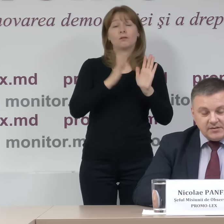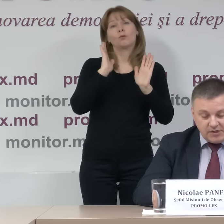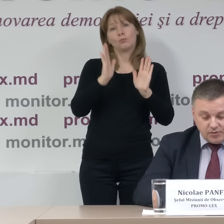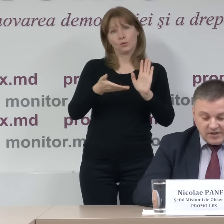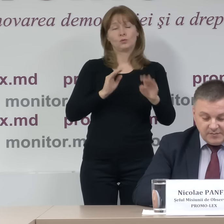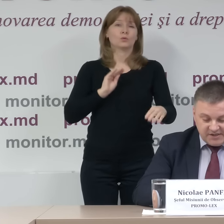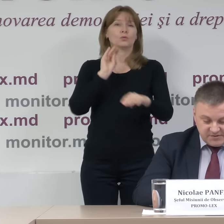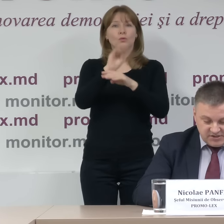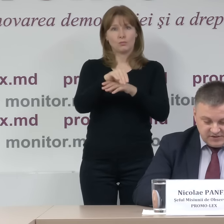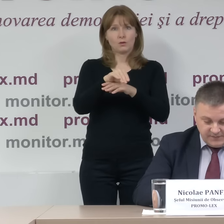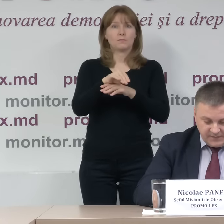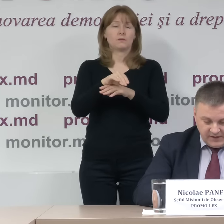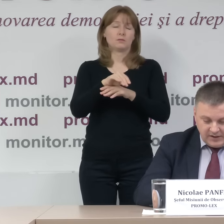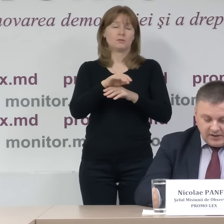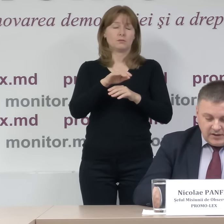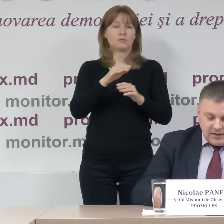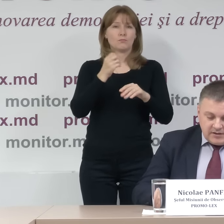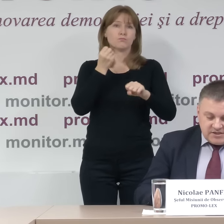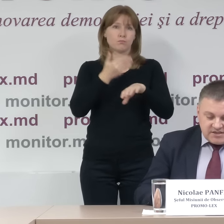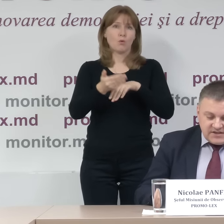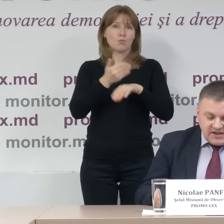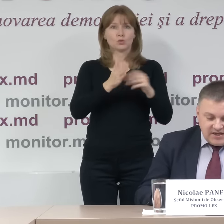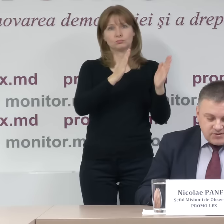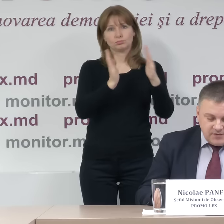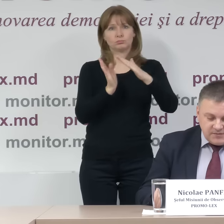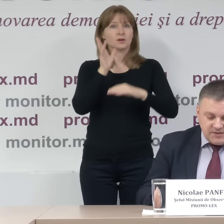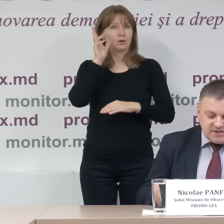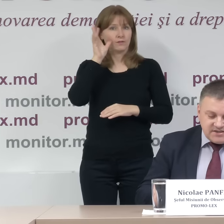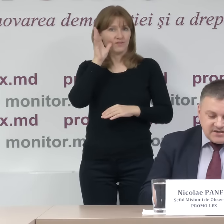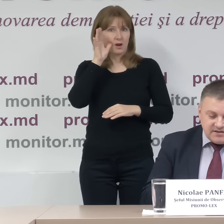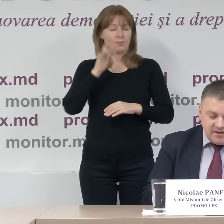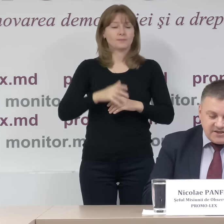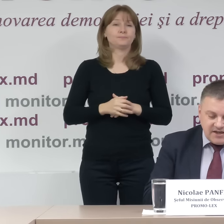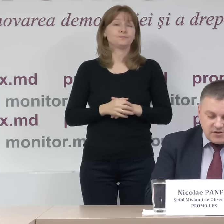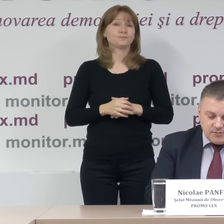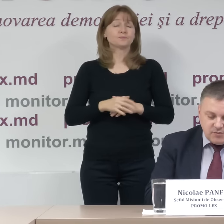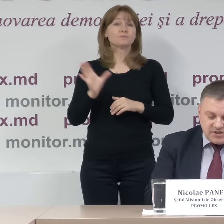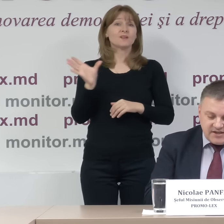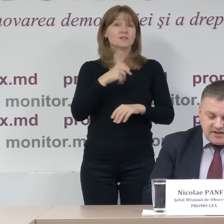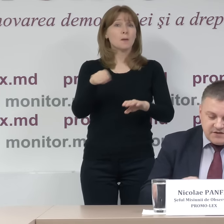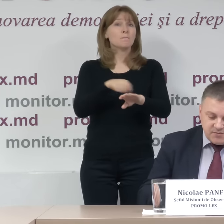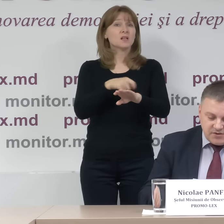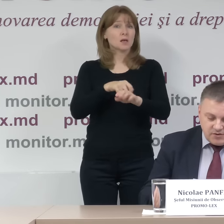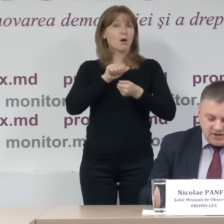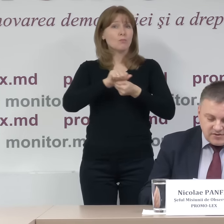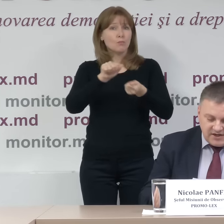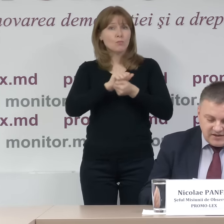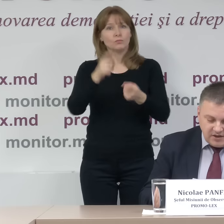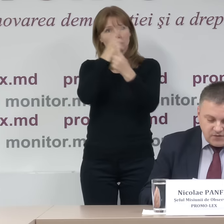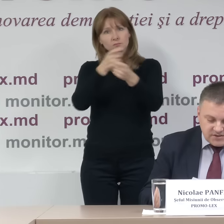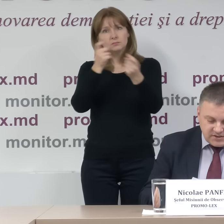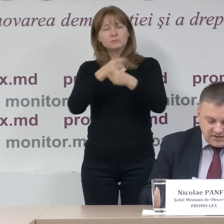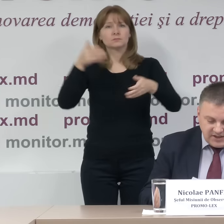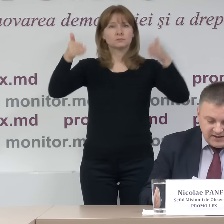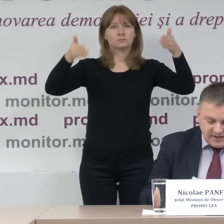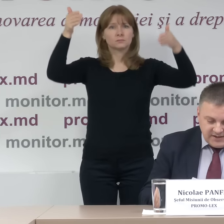comunicat pentru orele 14. Deci, astfel de cazuri de prezență a materialilor de publicitate, afișe, panouri electorale,